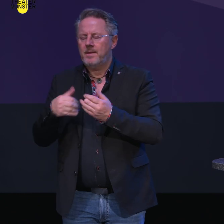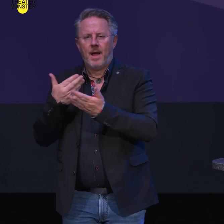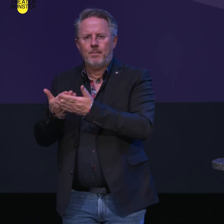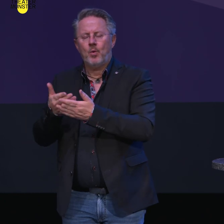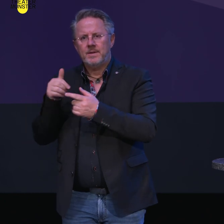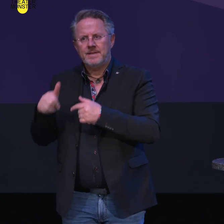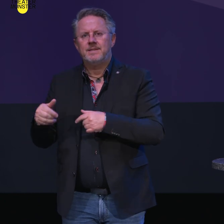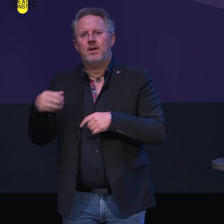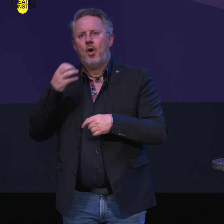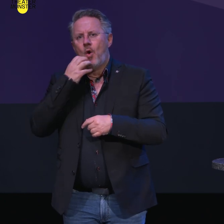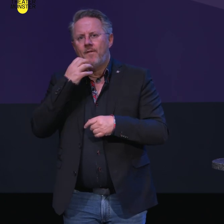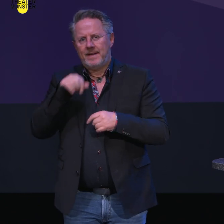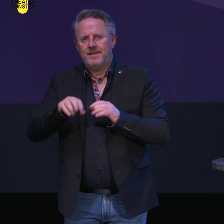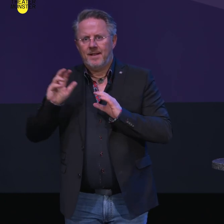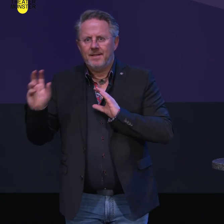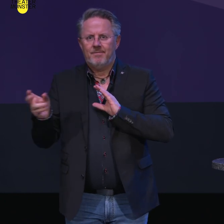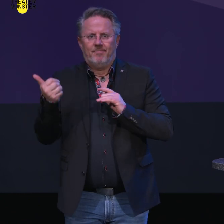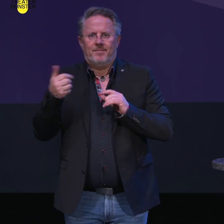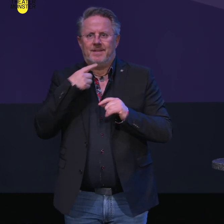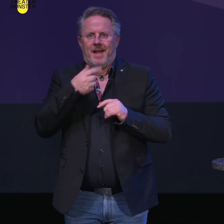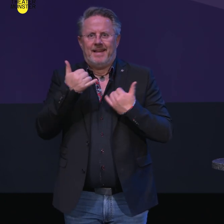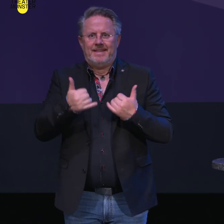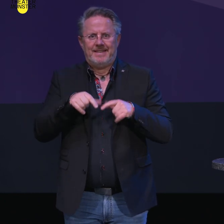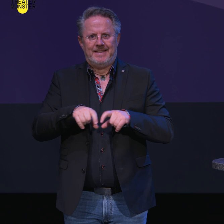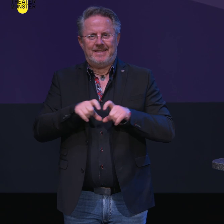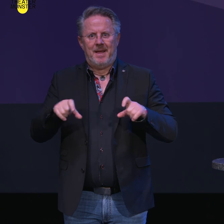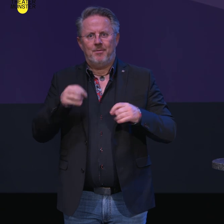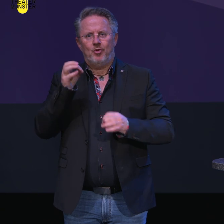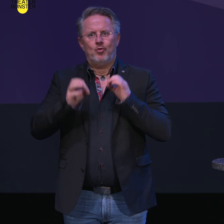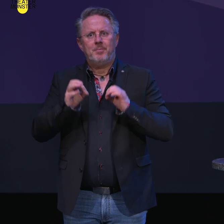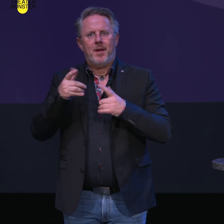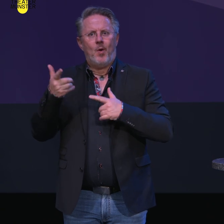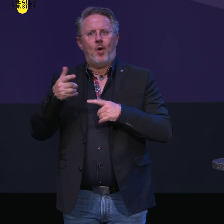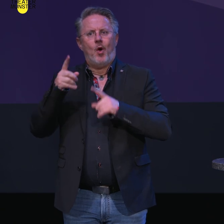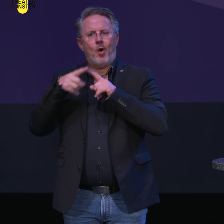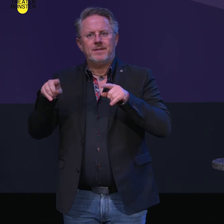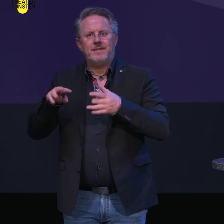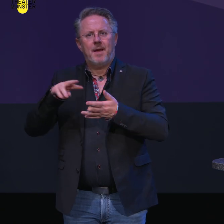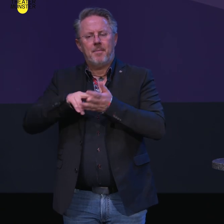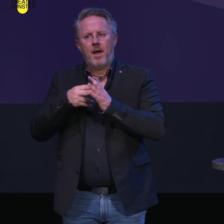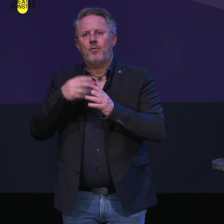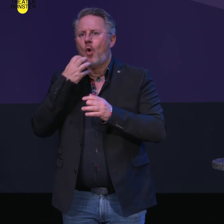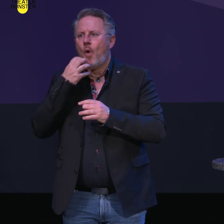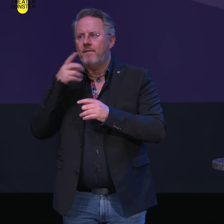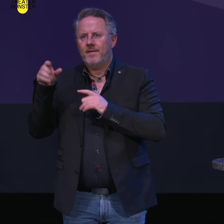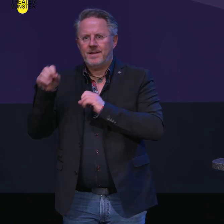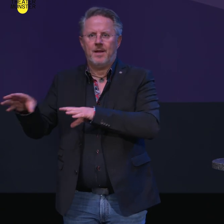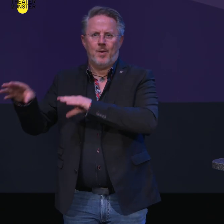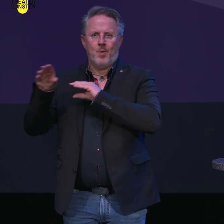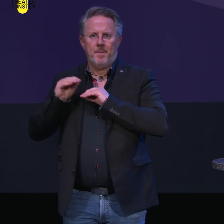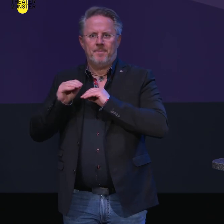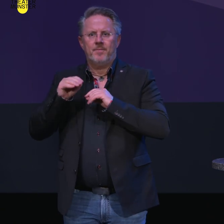werden wir jetzt, ja, also mit diesem Spiel- und Konzertplan werden wir das also wieder tun, mit